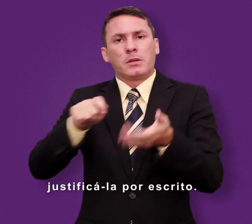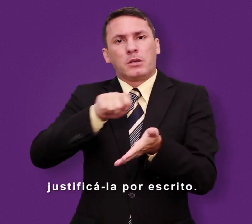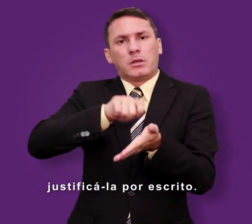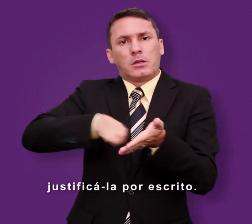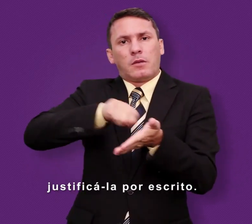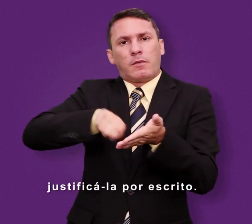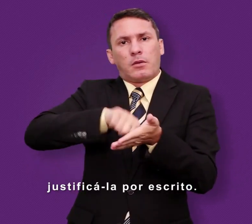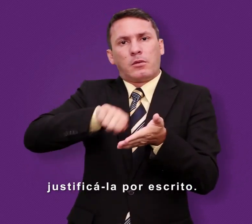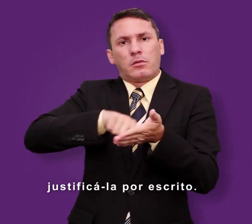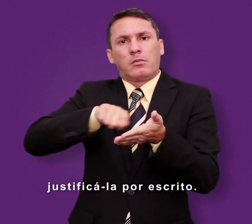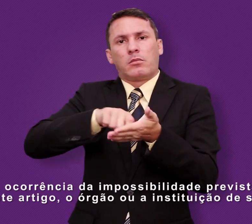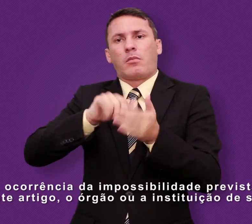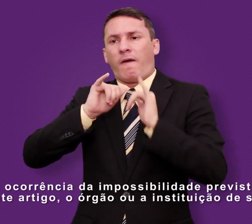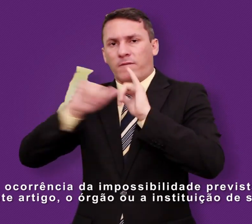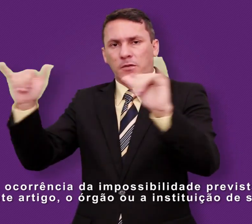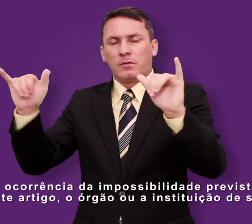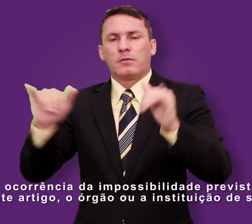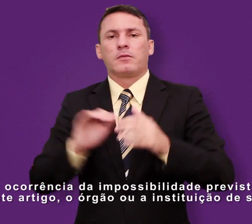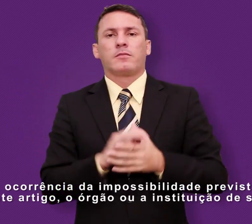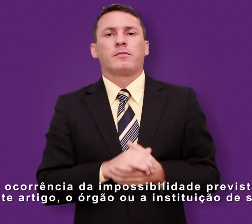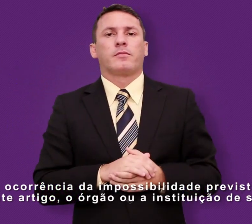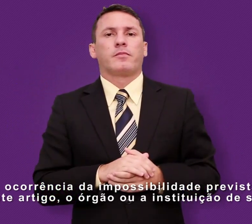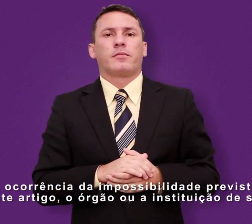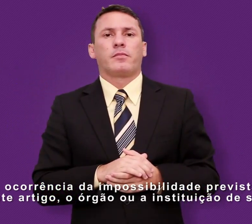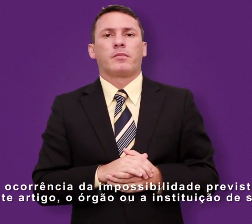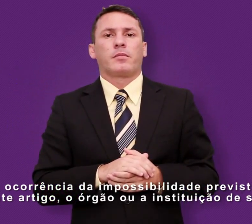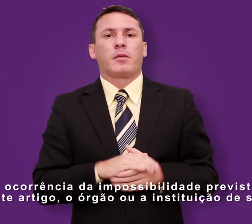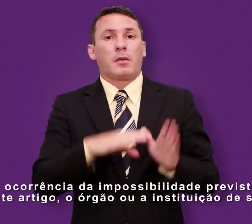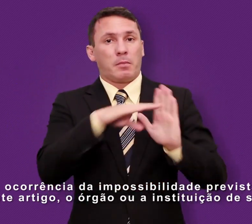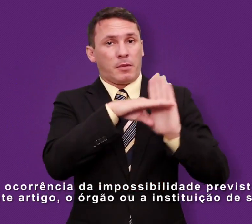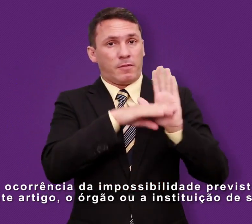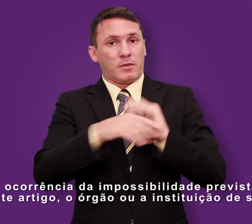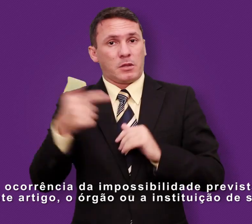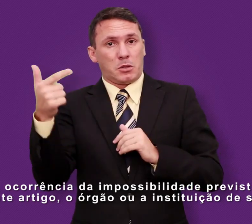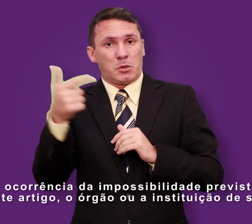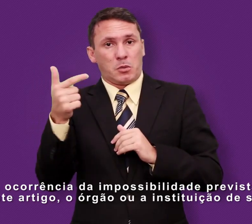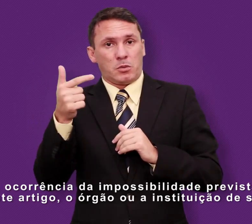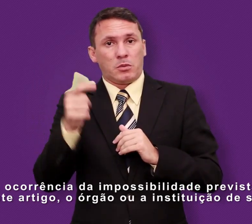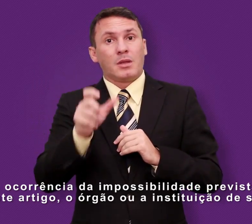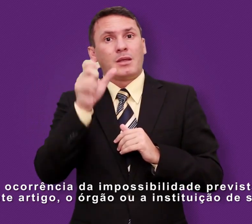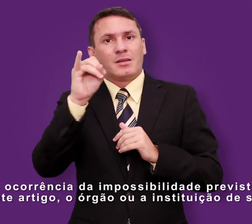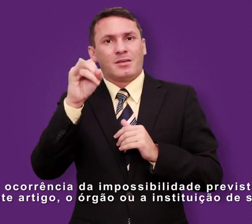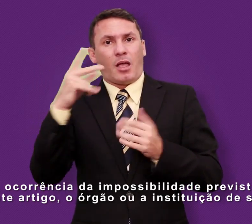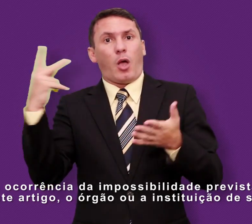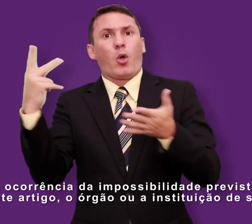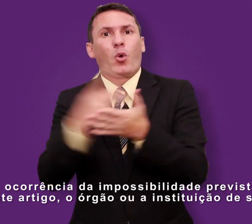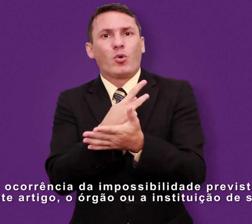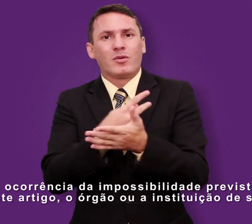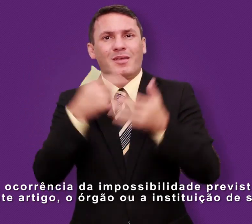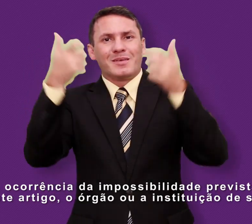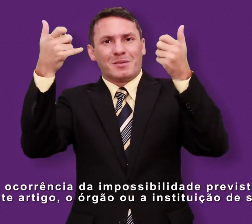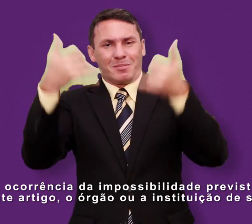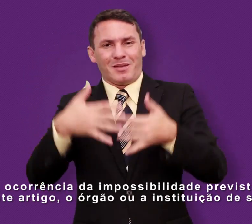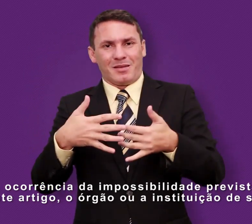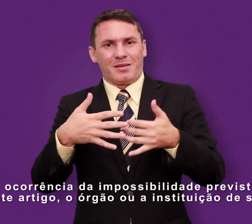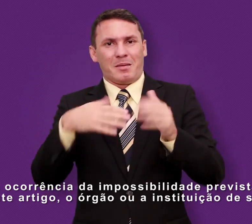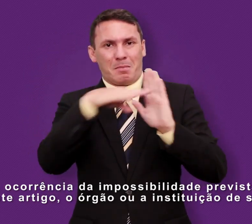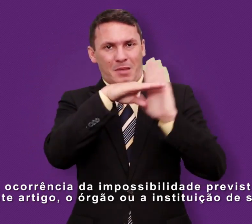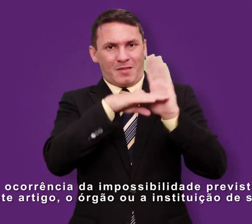escrito. § 2º. Na ocorrência da impossibilidade prevista no § 1º deste artigo,